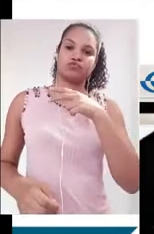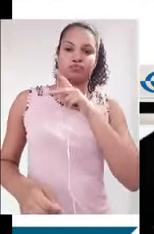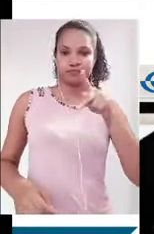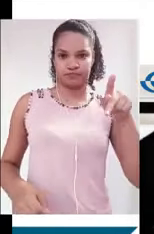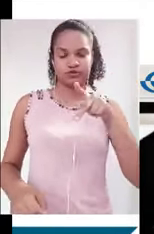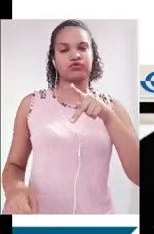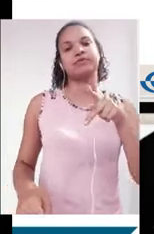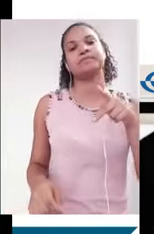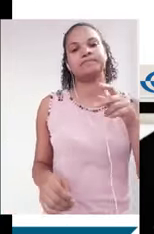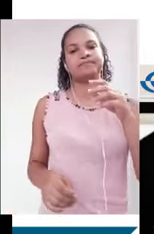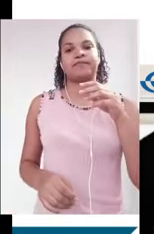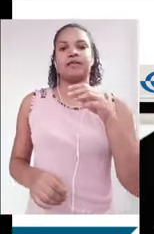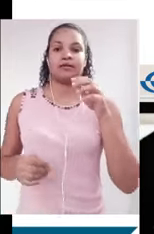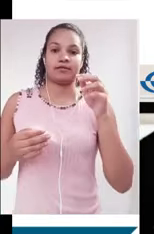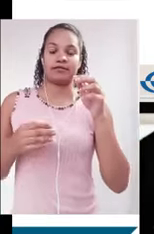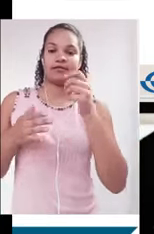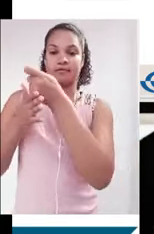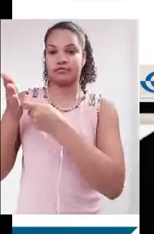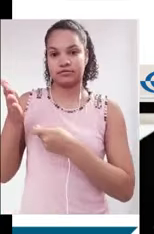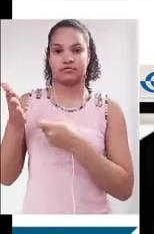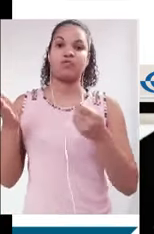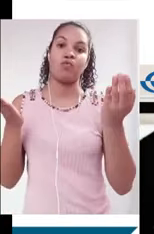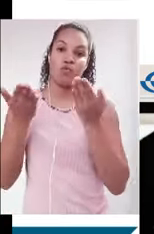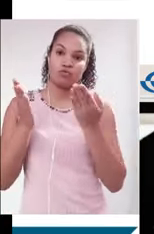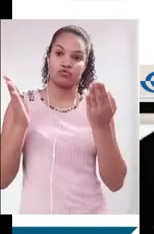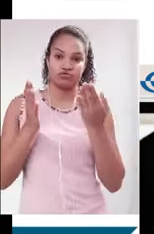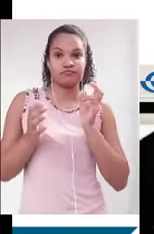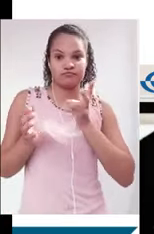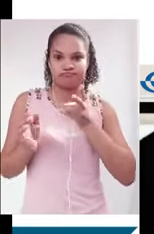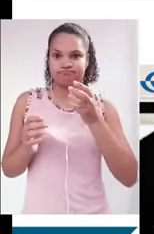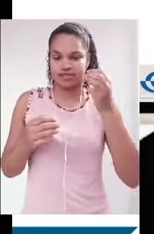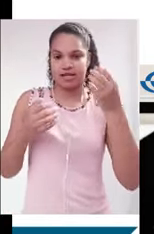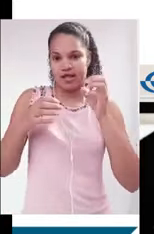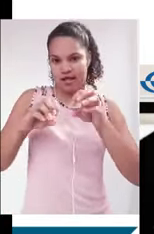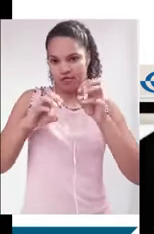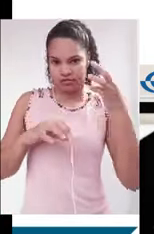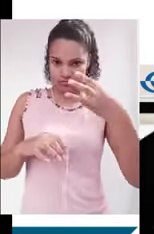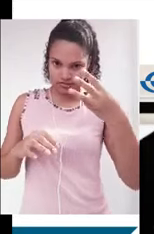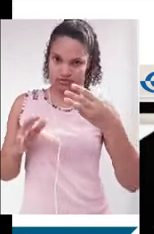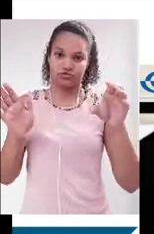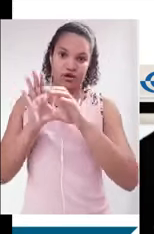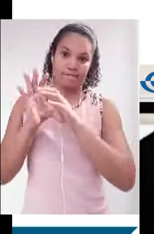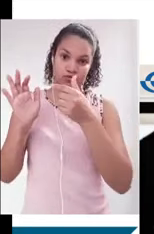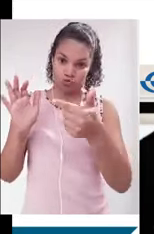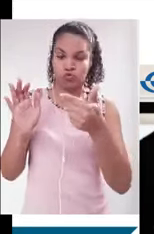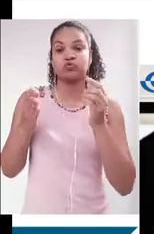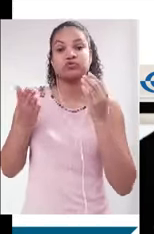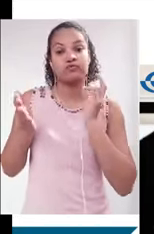e hoje eu vou dar início à videoaula 3 de vocês, dando continuidade ao capítulo 2 da postula de redação. Hoje eu vou